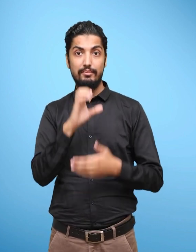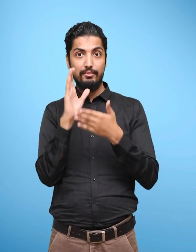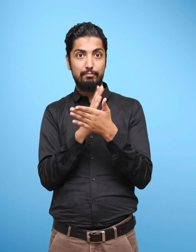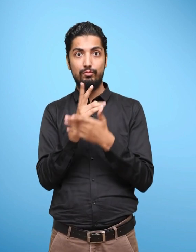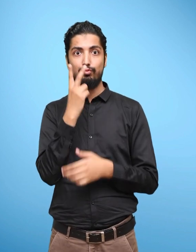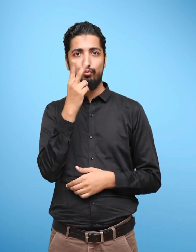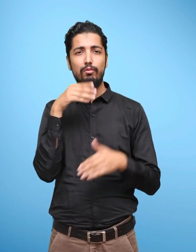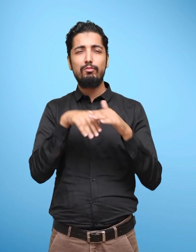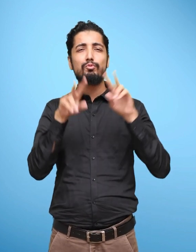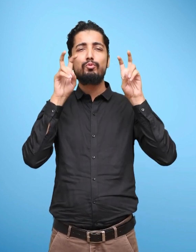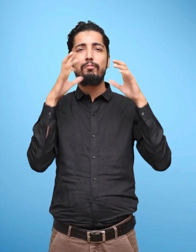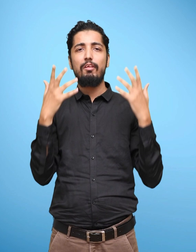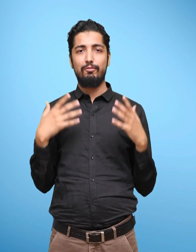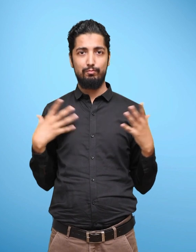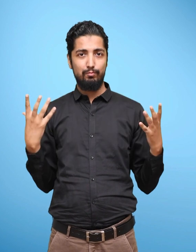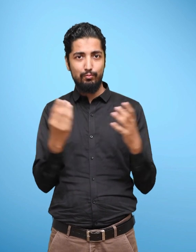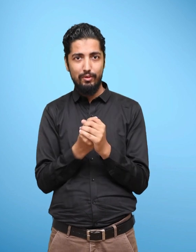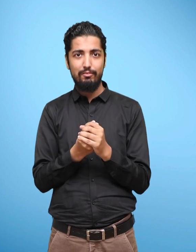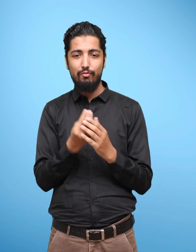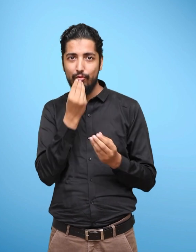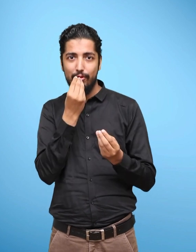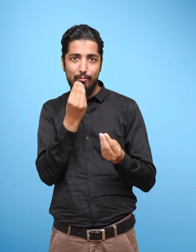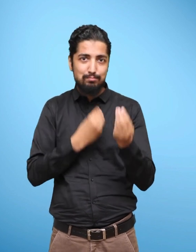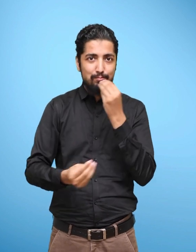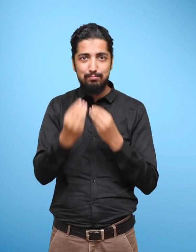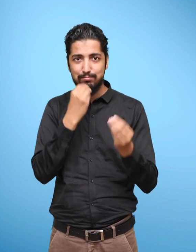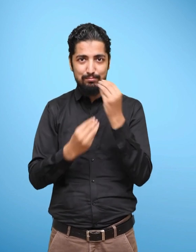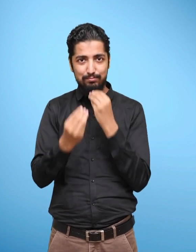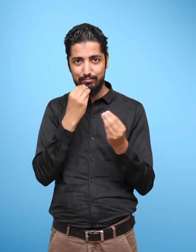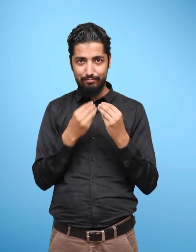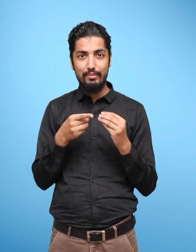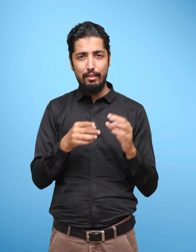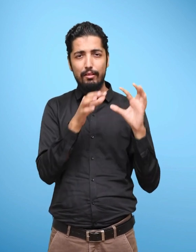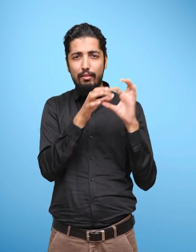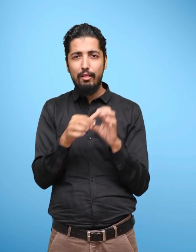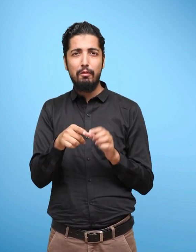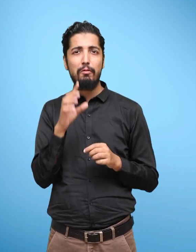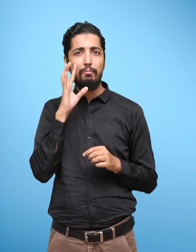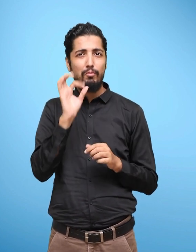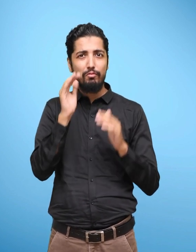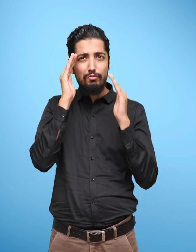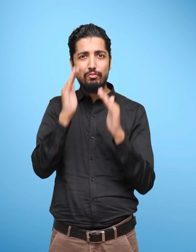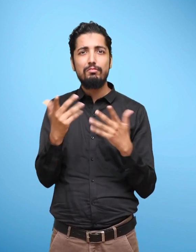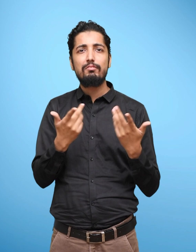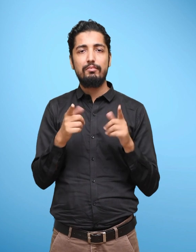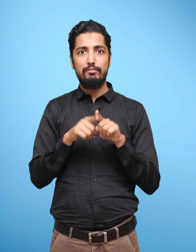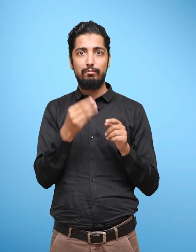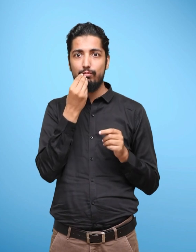Chapter 2 Titled The Food We Eat Emphasizes having respect for food,